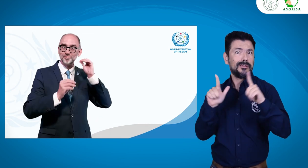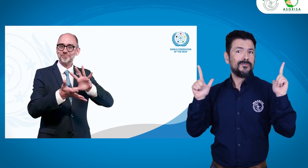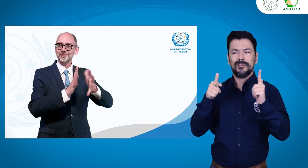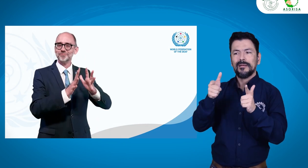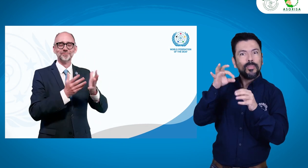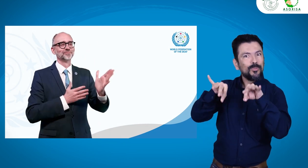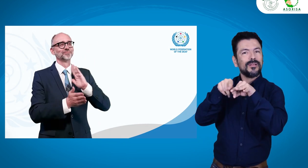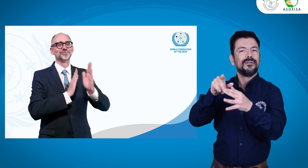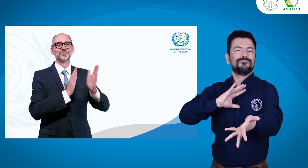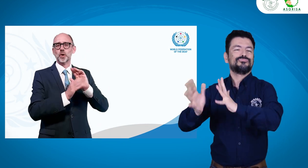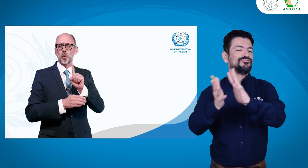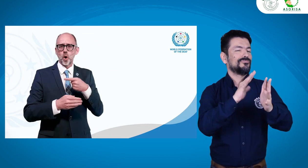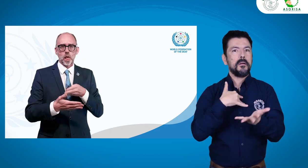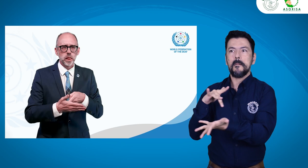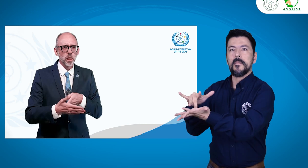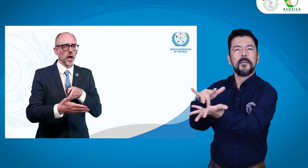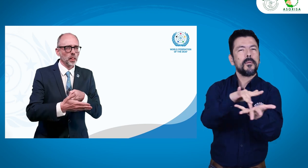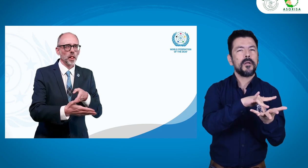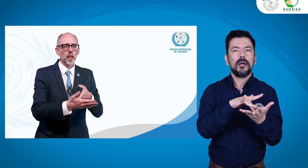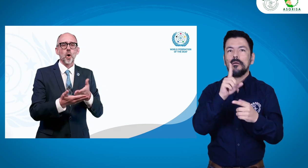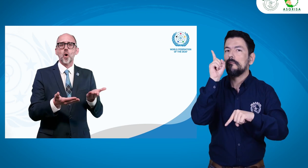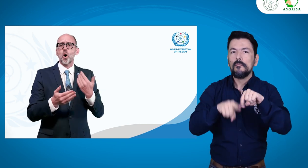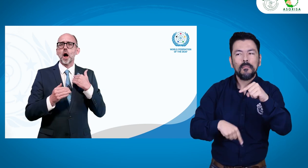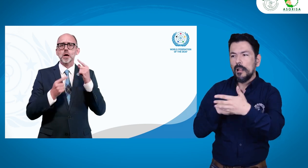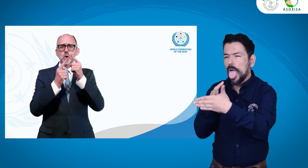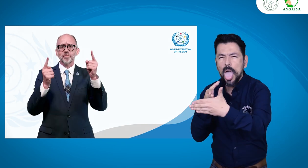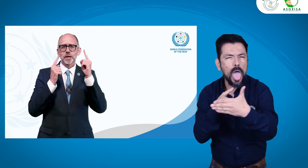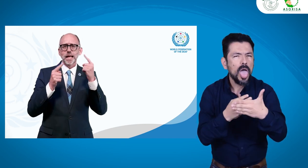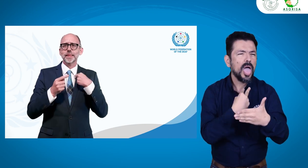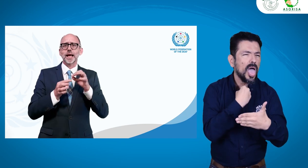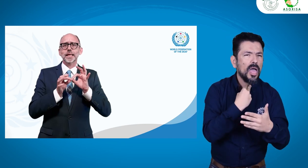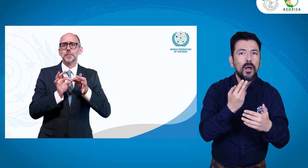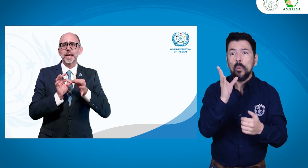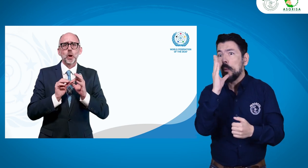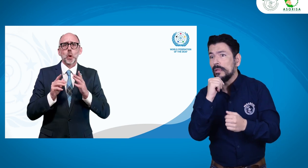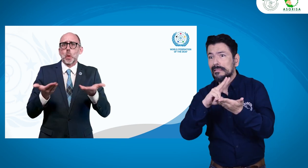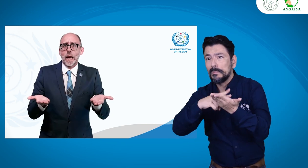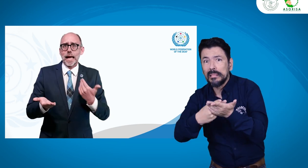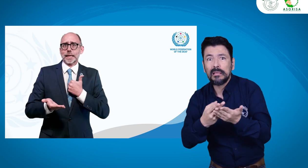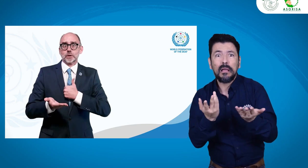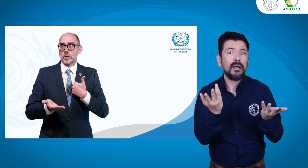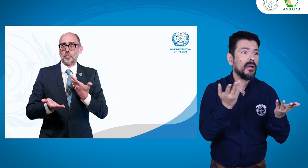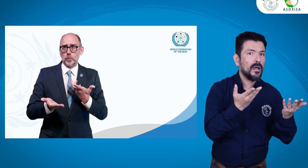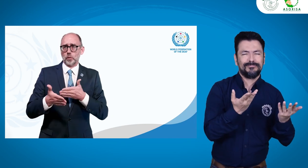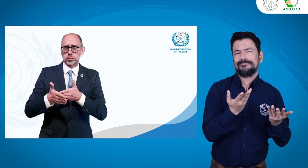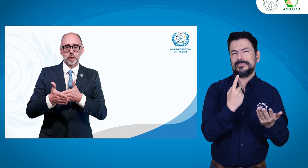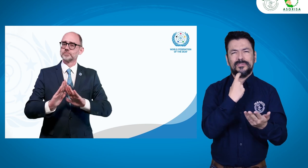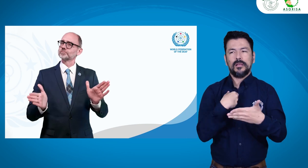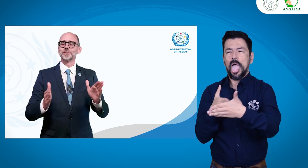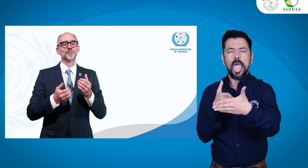ejemplo, el acceso a la educación. El acceso a la educación a través de la lengua de señas. El